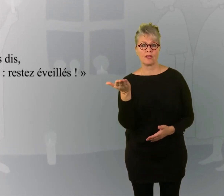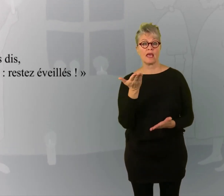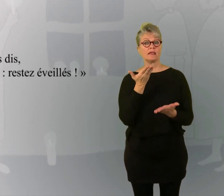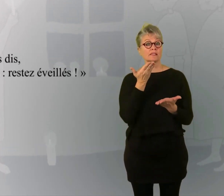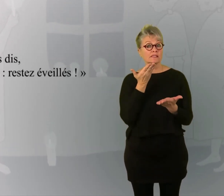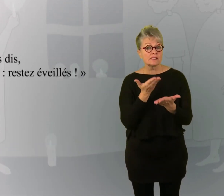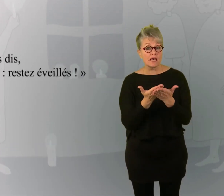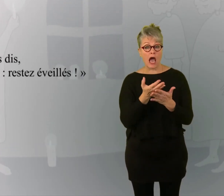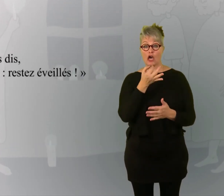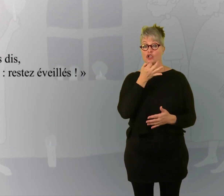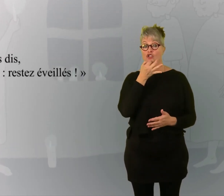Je le dis à tous